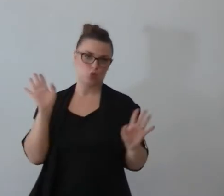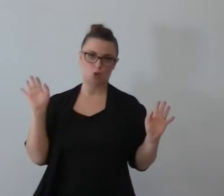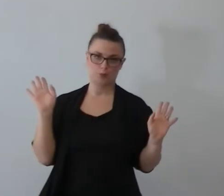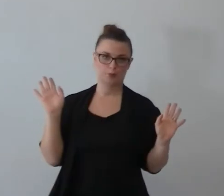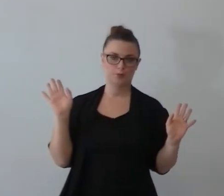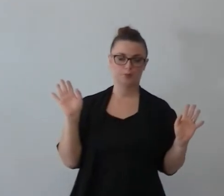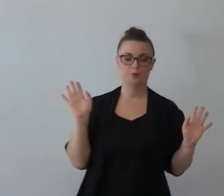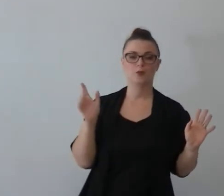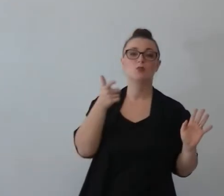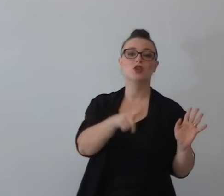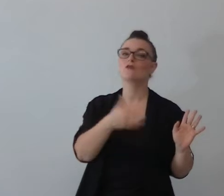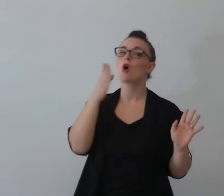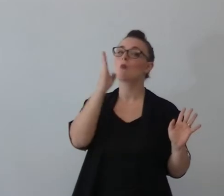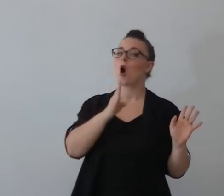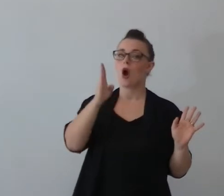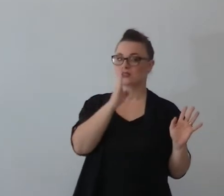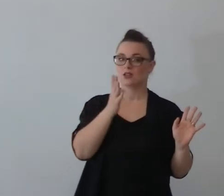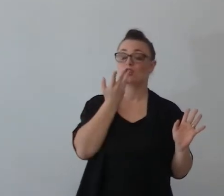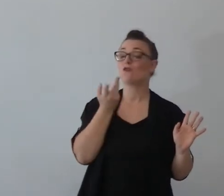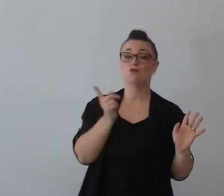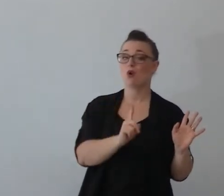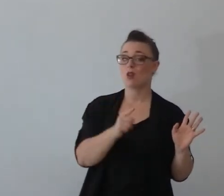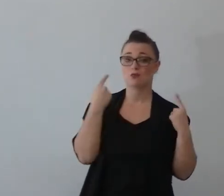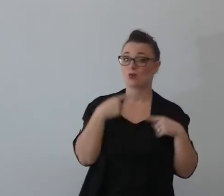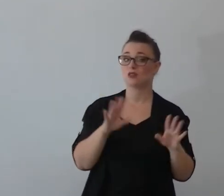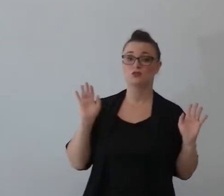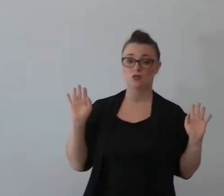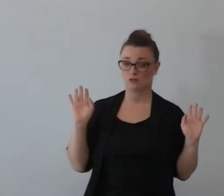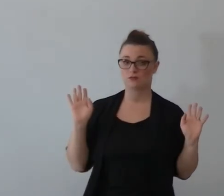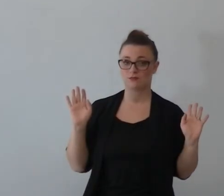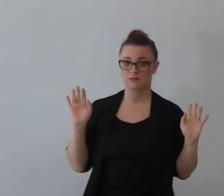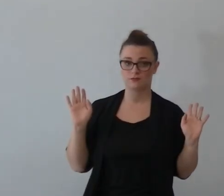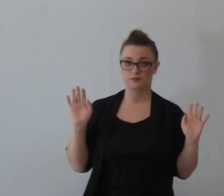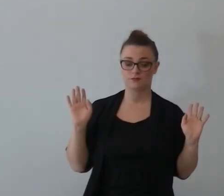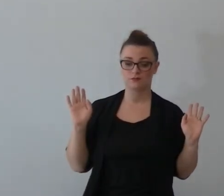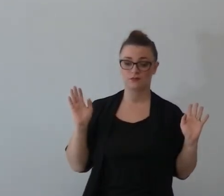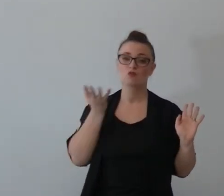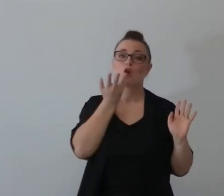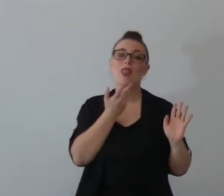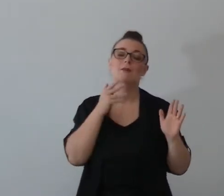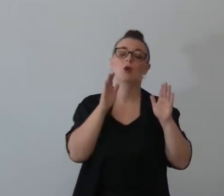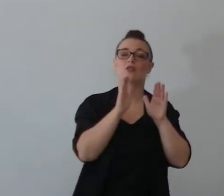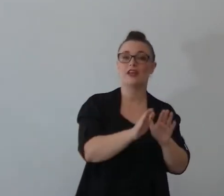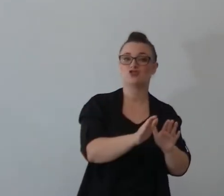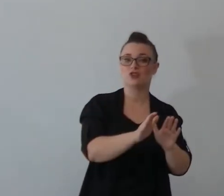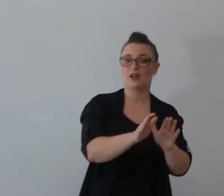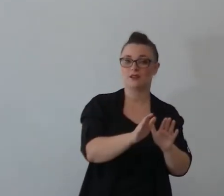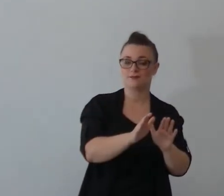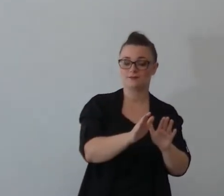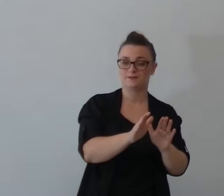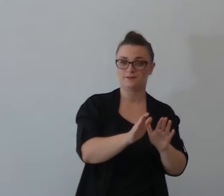Koaz vuole che sia protesta la reputazione nessuno invece